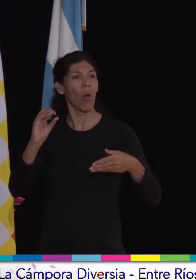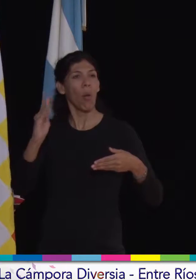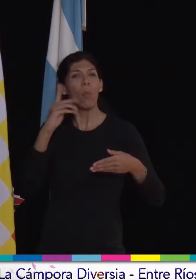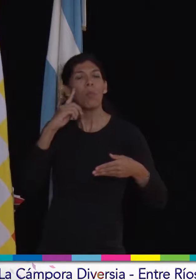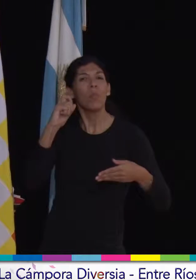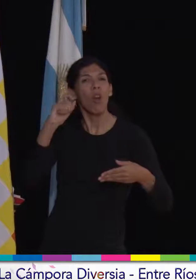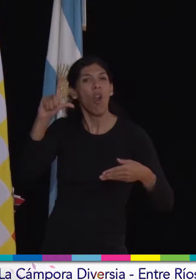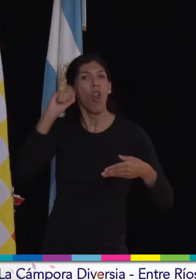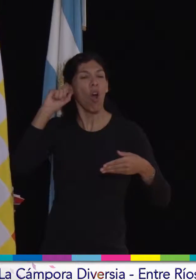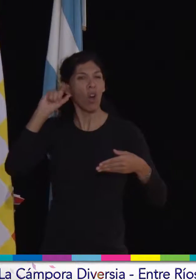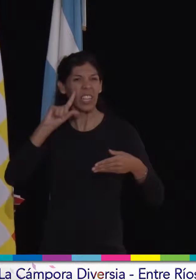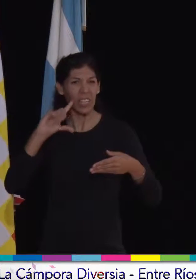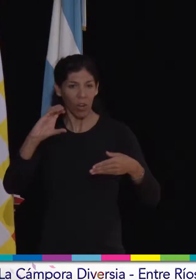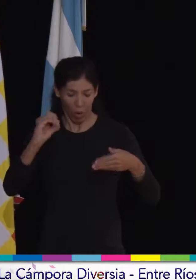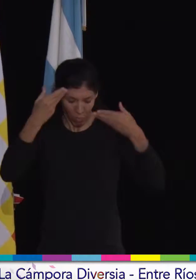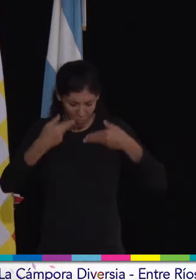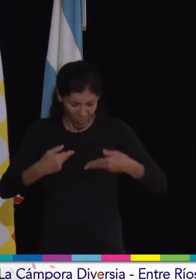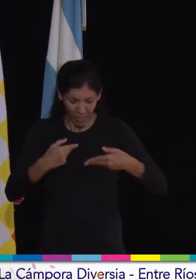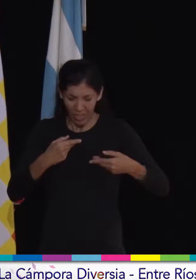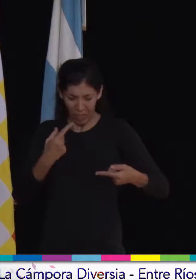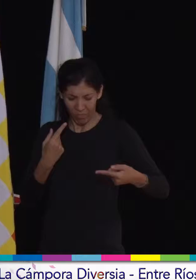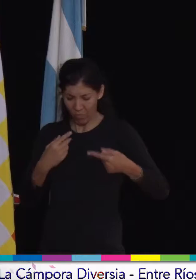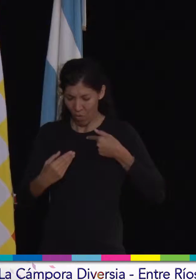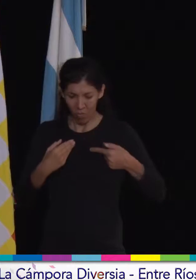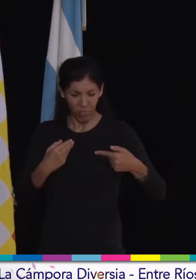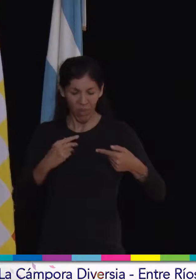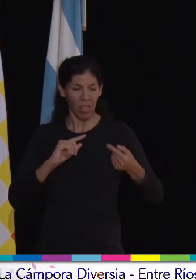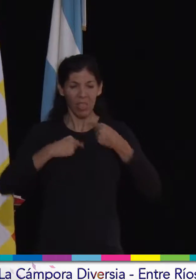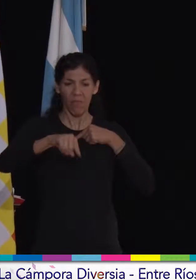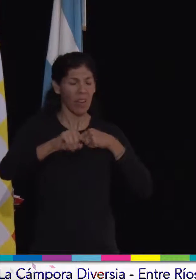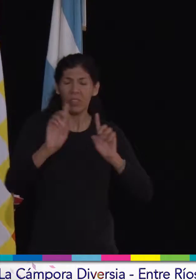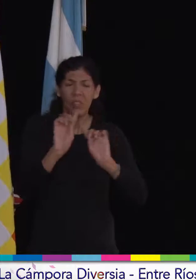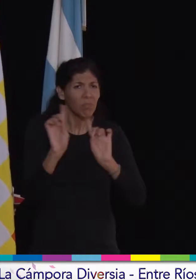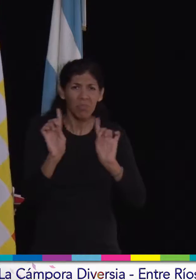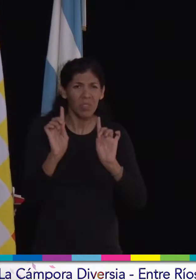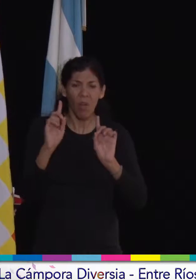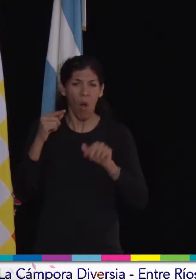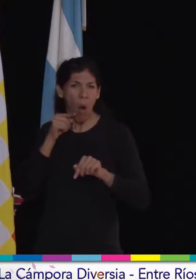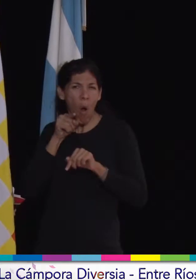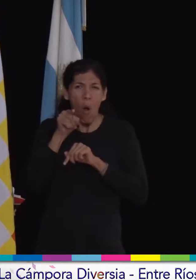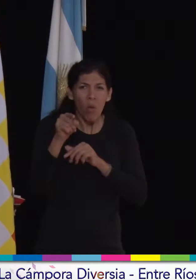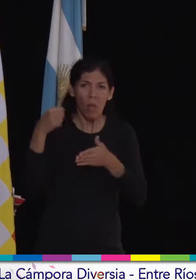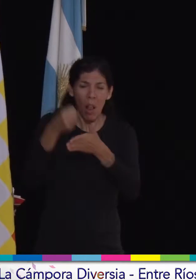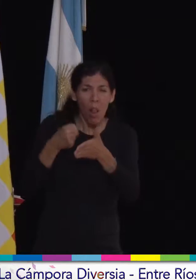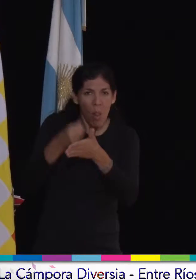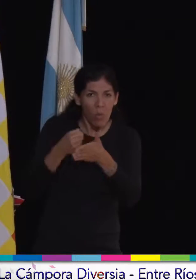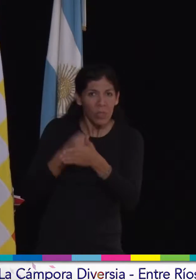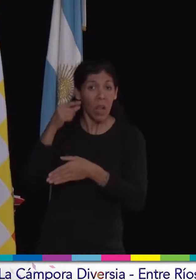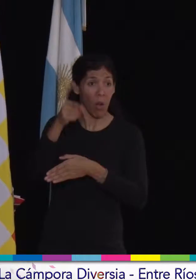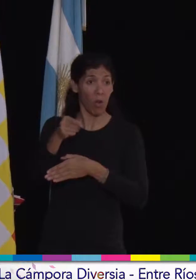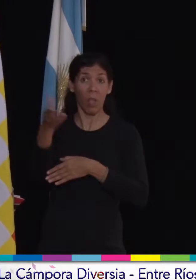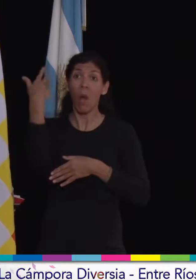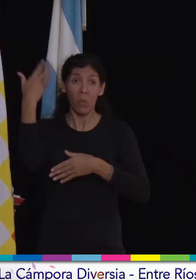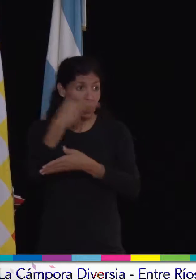con la imagen que está expresando. Me parece que es lo peor que puede estar sucediendo. Y es contra eso que tenemos que luchar. Y estas audiencias